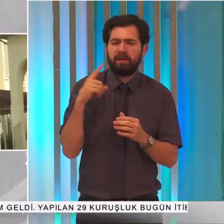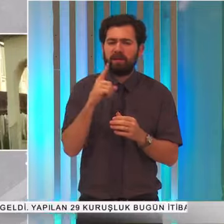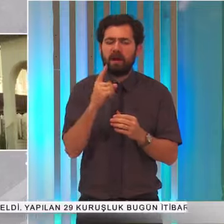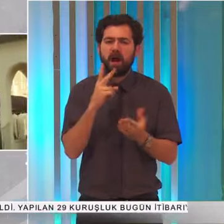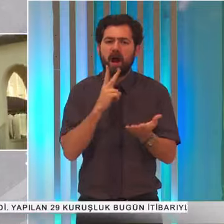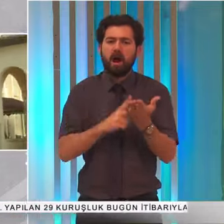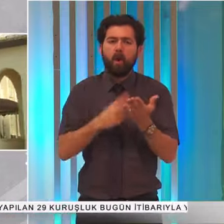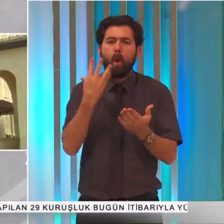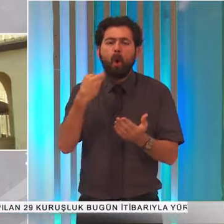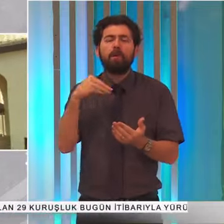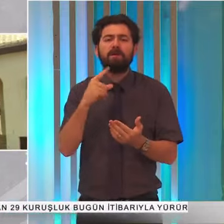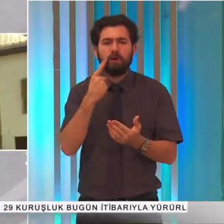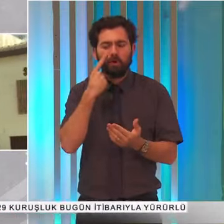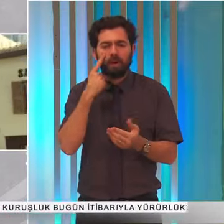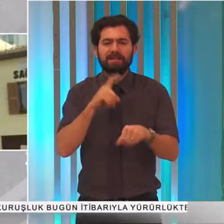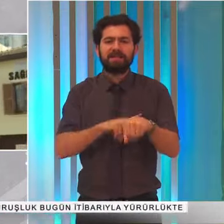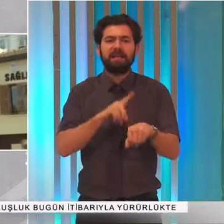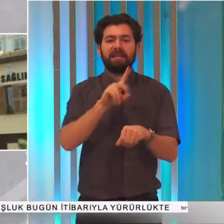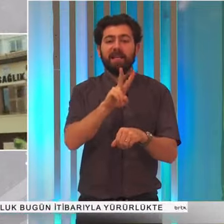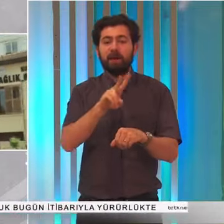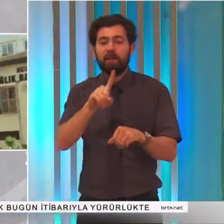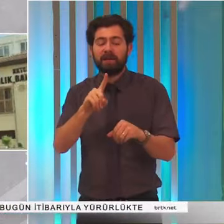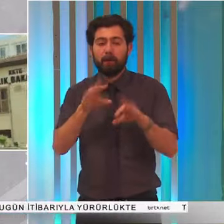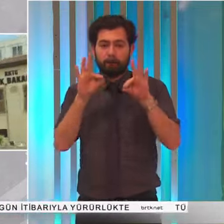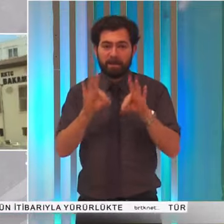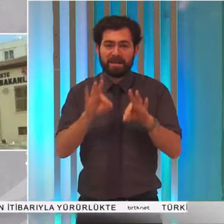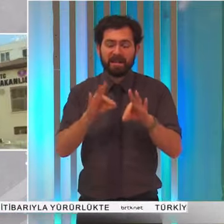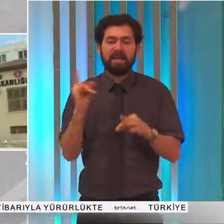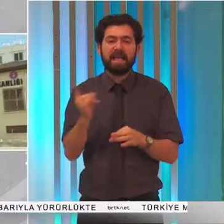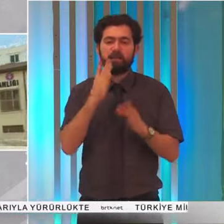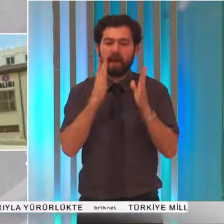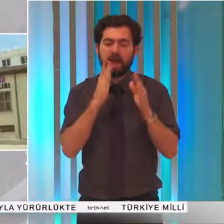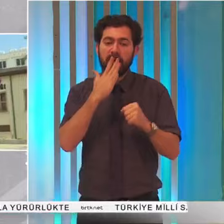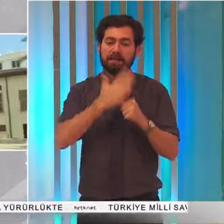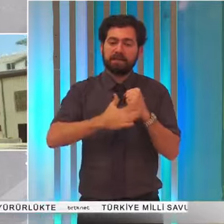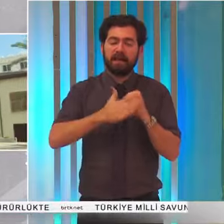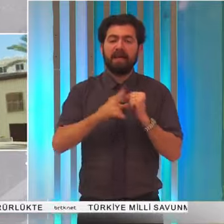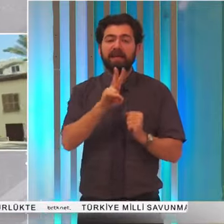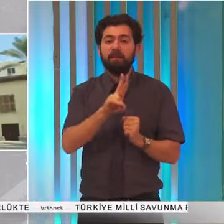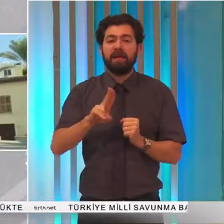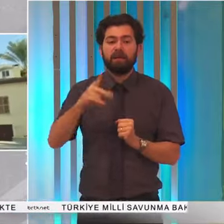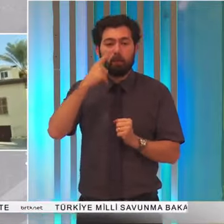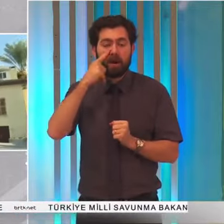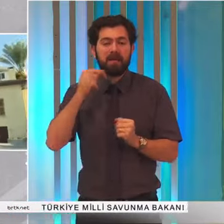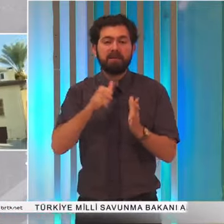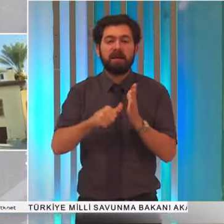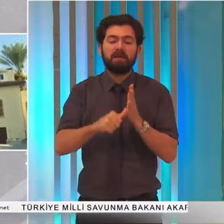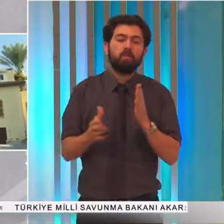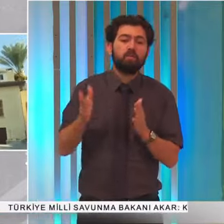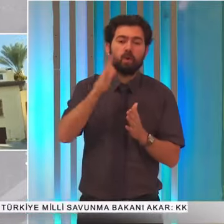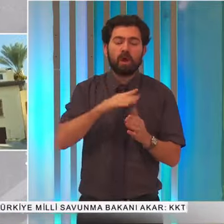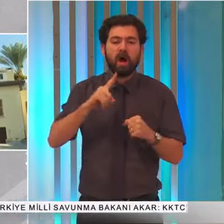halinde saat 21'de başlayan sokağa çıkma yasağı ise 27 Mayıs tarihinden itibaren